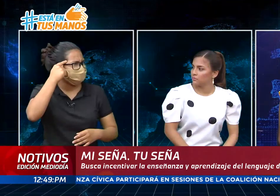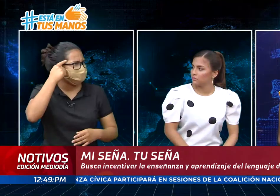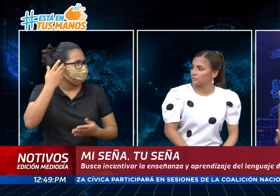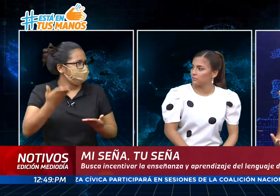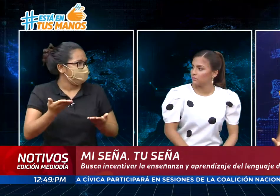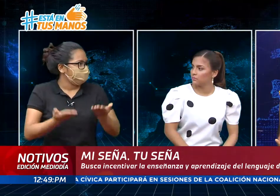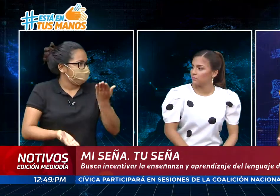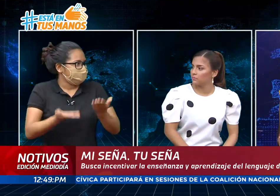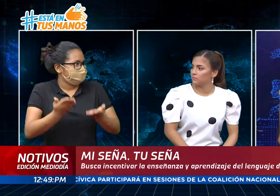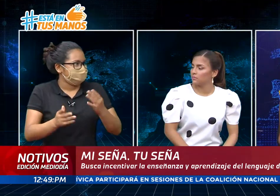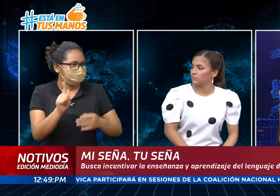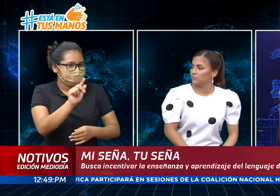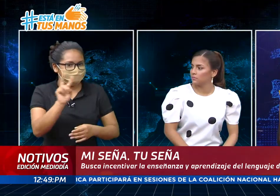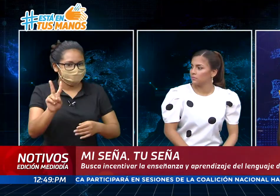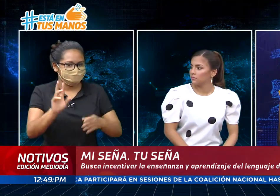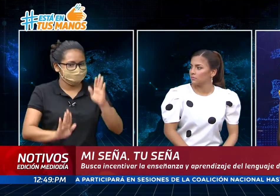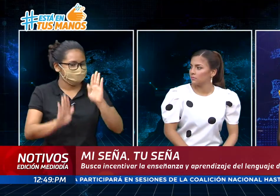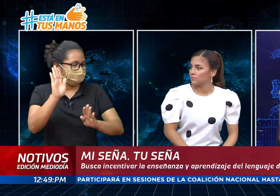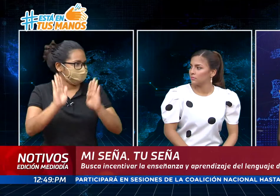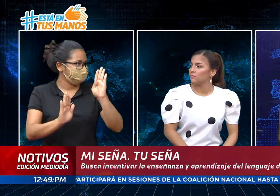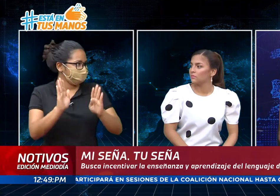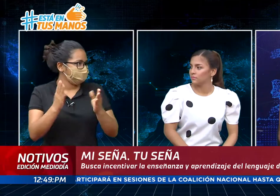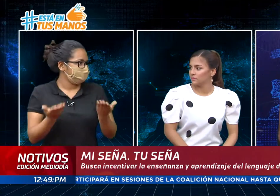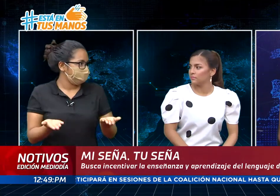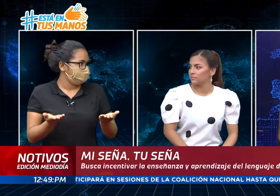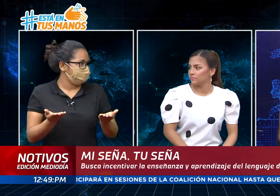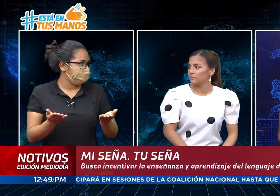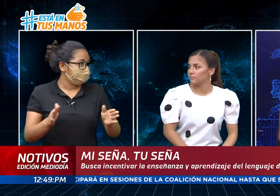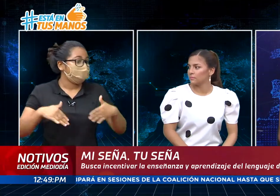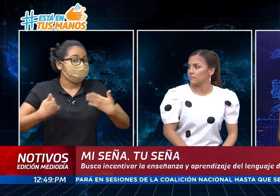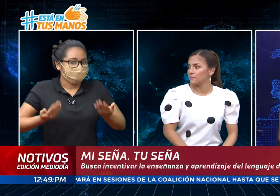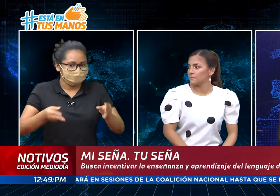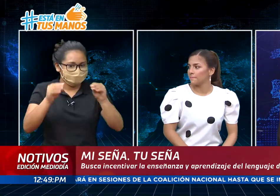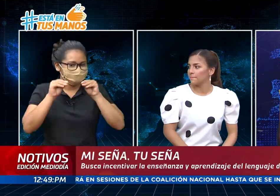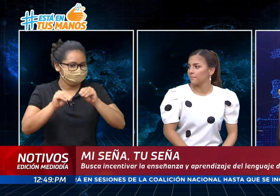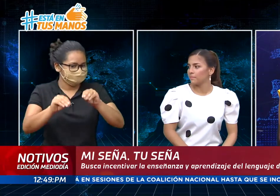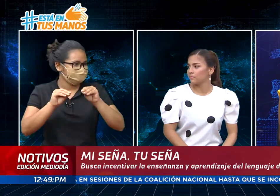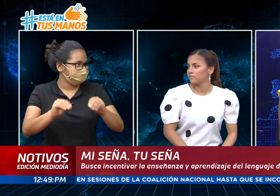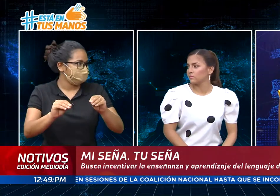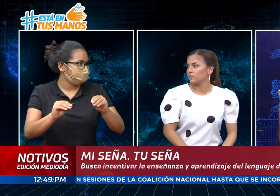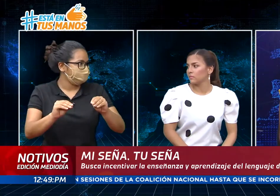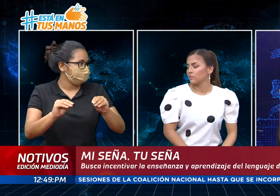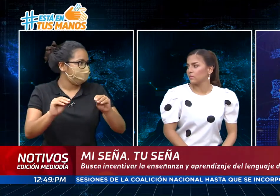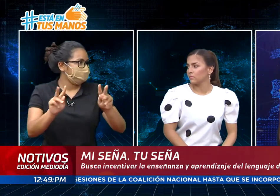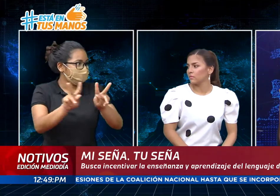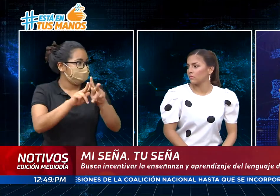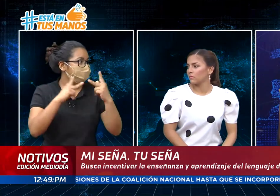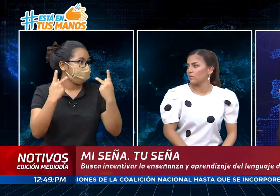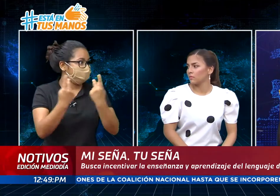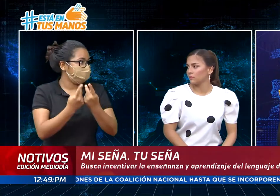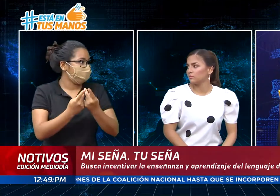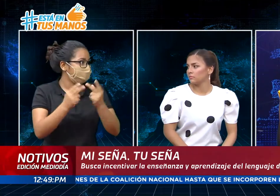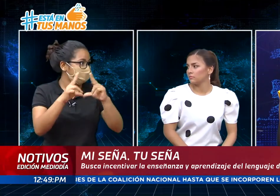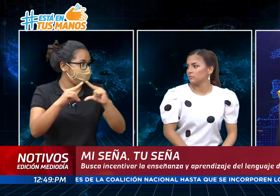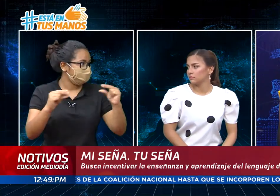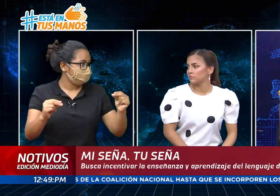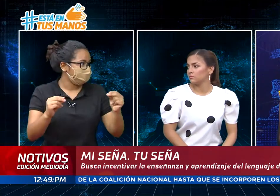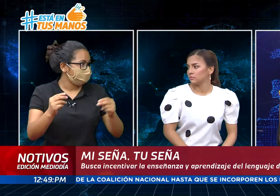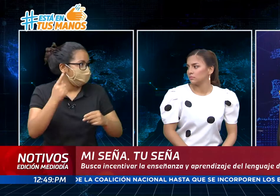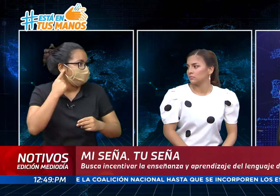canal de televisión y hacerlo para educar a la población nicaragüense, no solamente a los sordos, pero también a los oyentes que puedan tener este contacto y